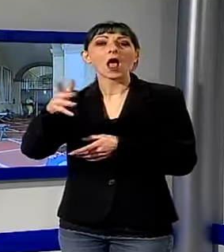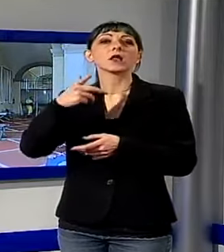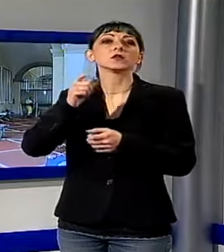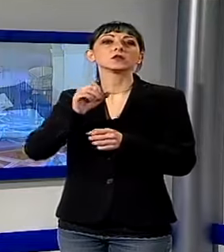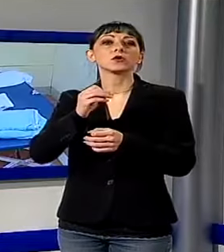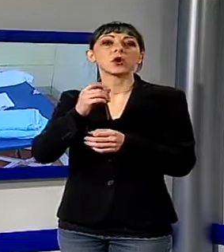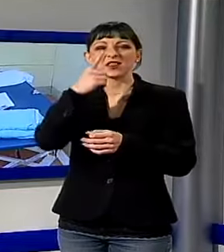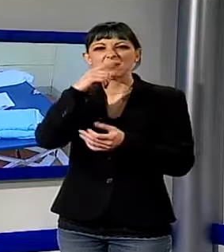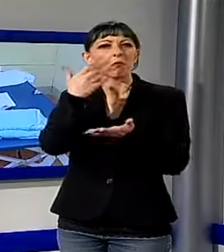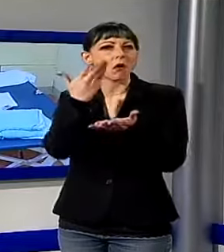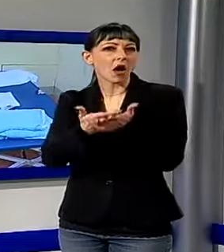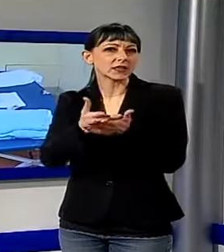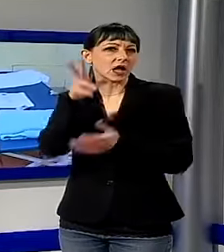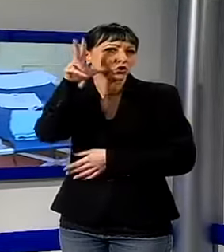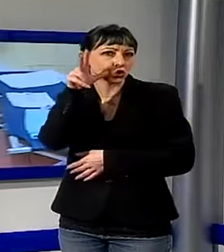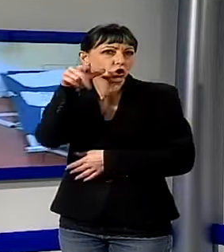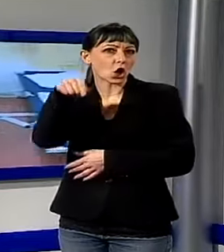appartamento messo a disposizione dalla Curia